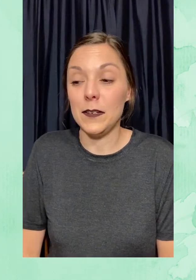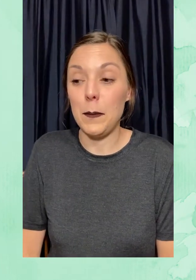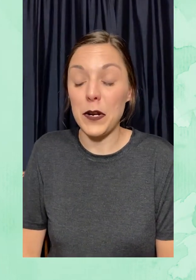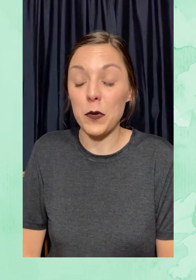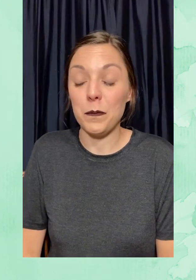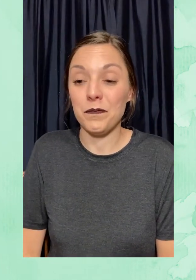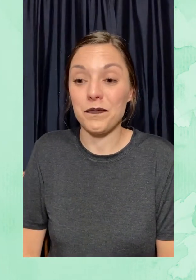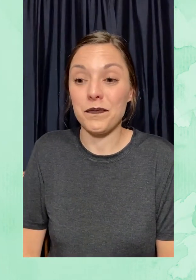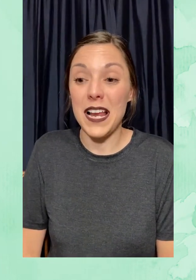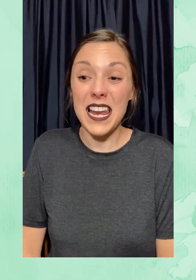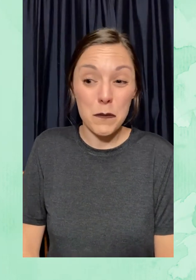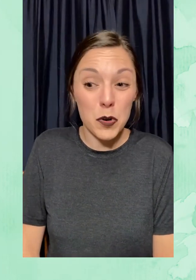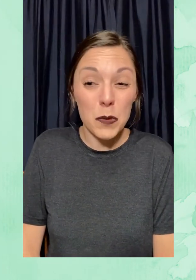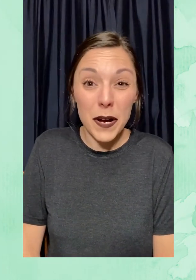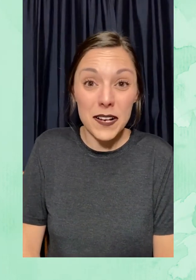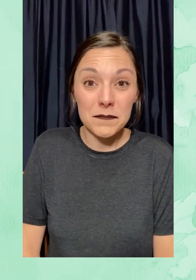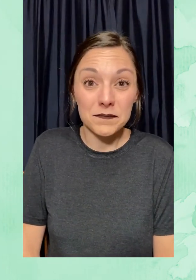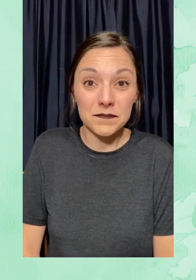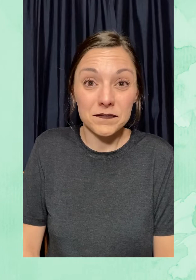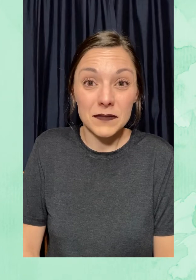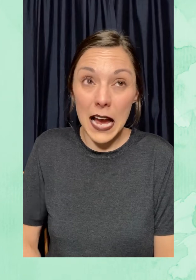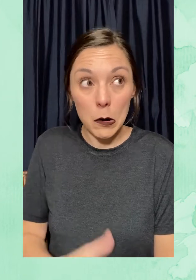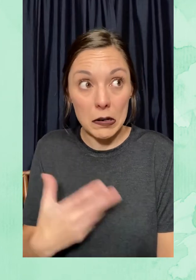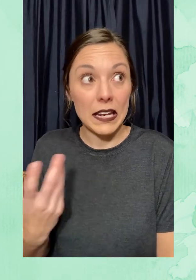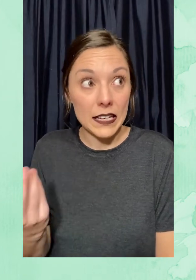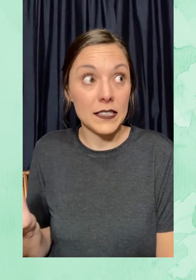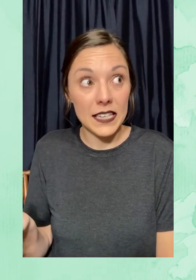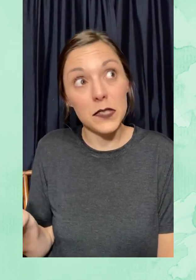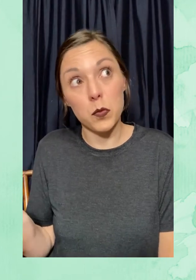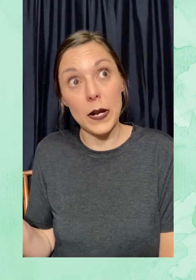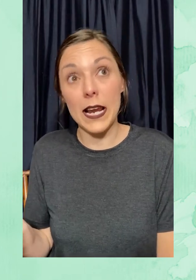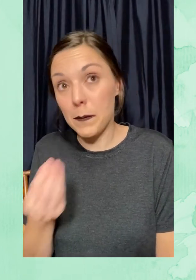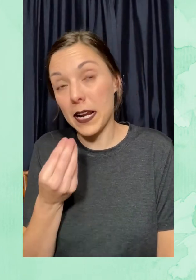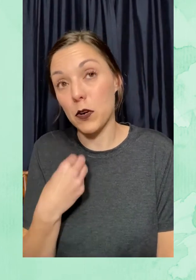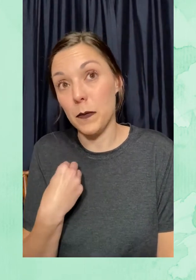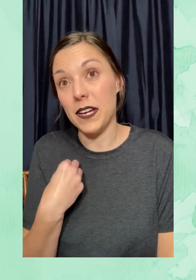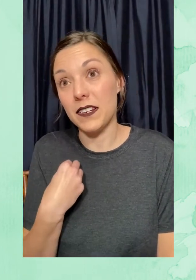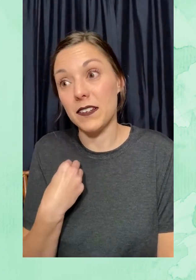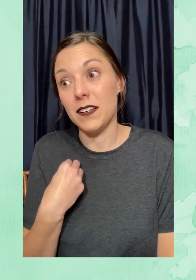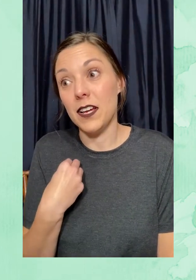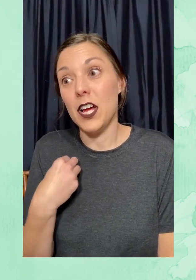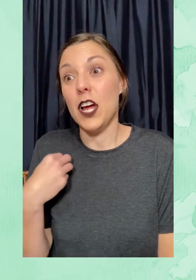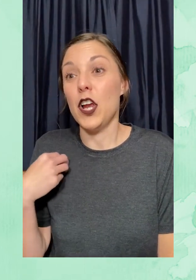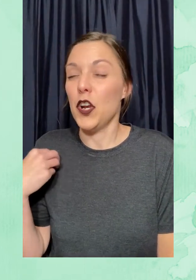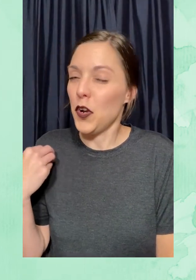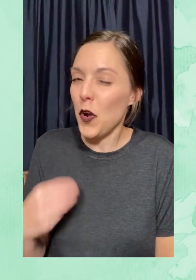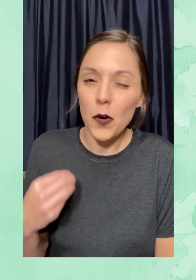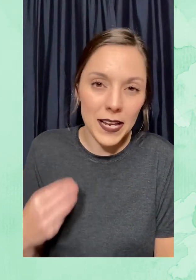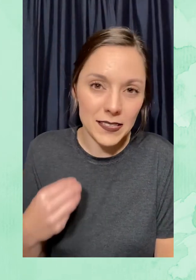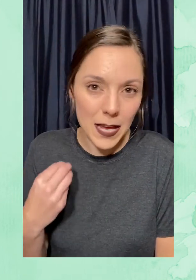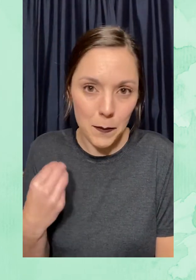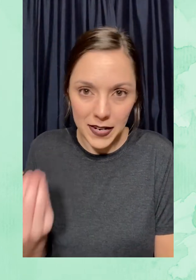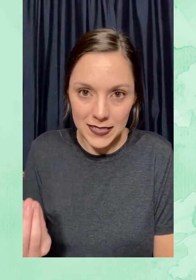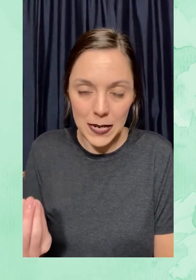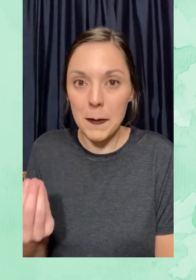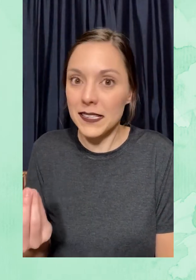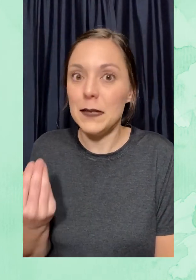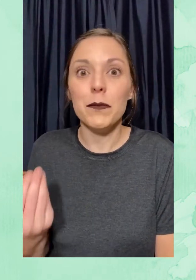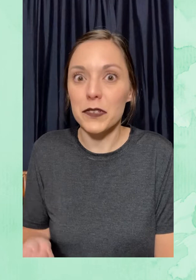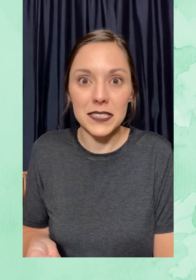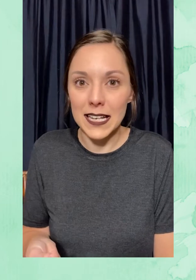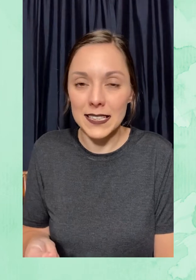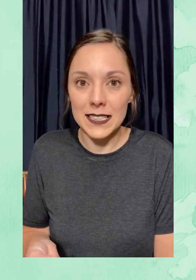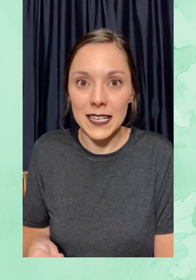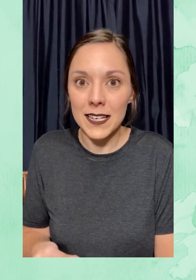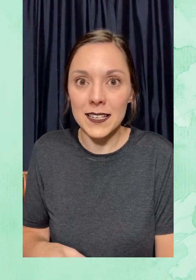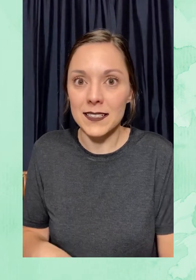Pero la pulpa, aunque sí es buena para comer, no es la parte más